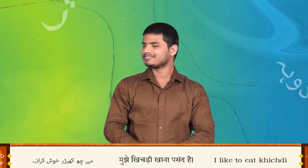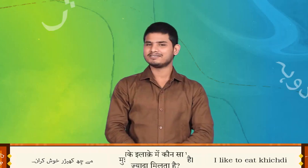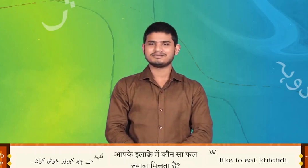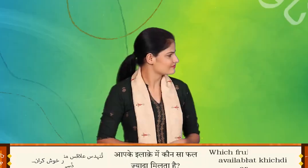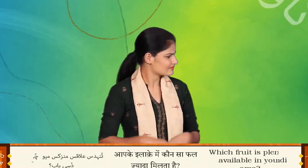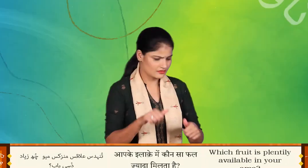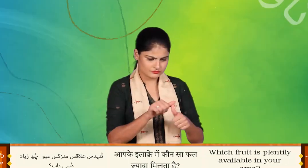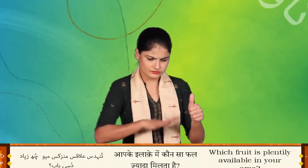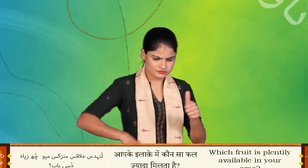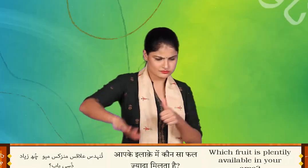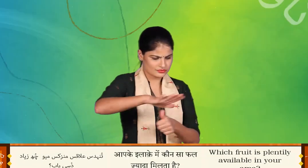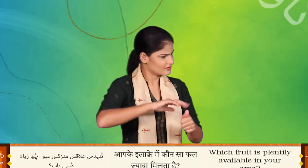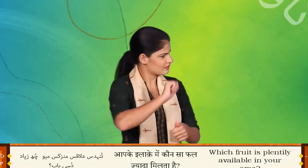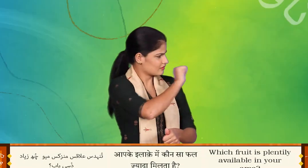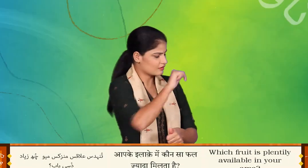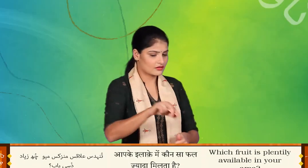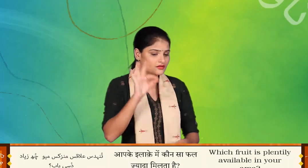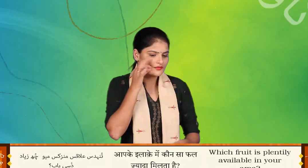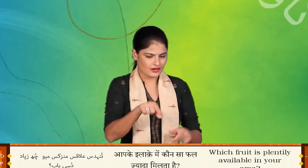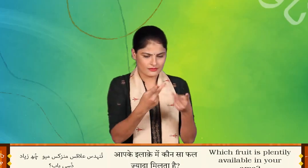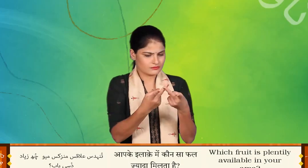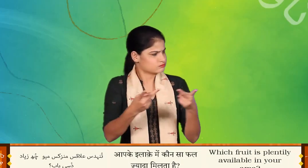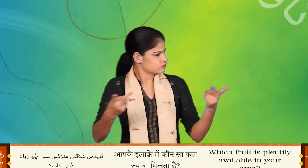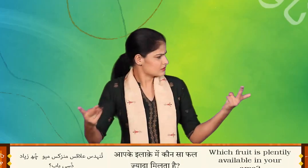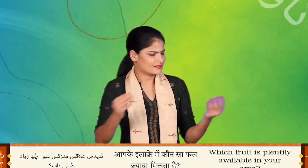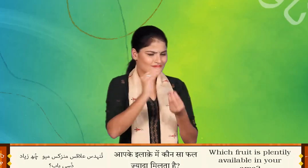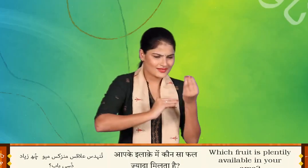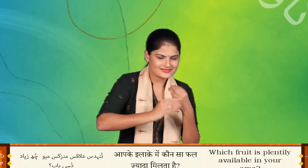तून दिस इलाकस मन्स कुछ म्यावचु जाद दस्याव?